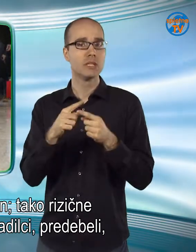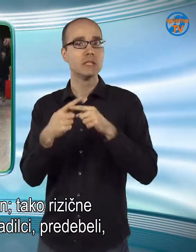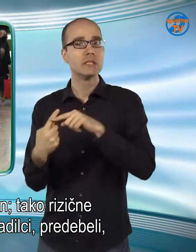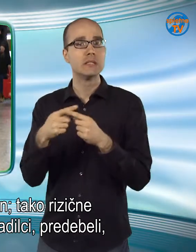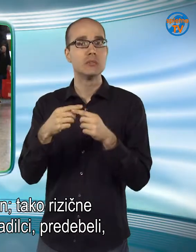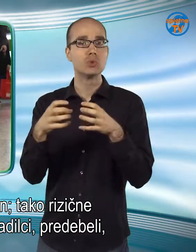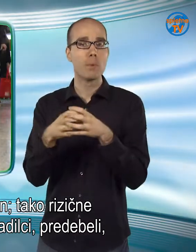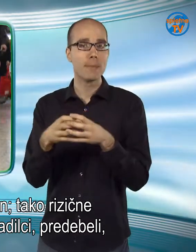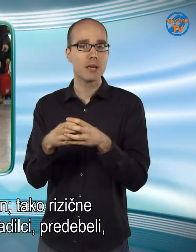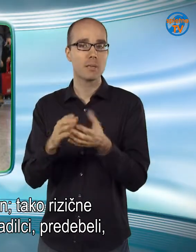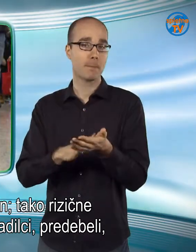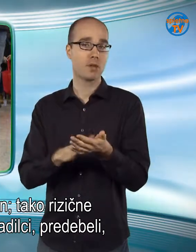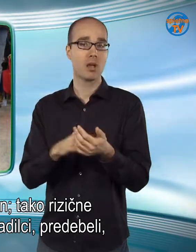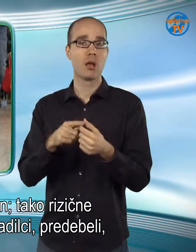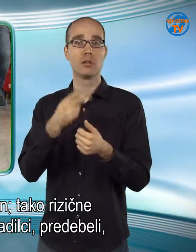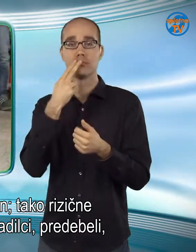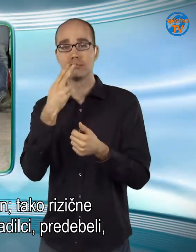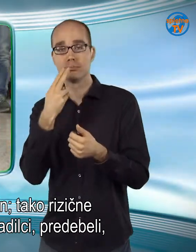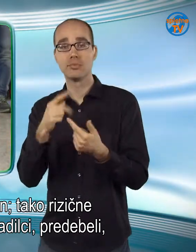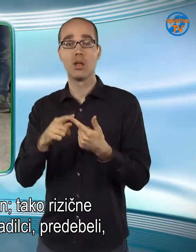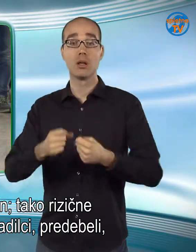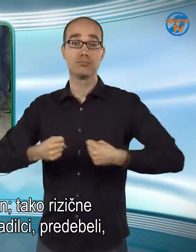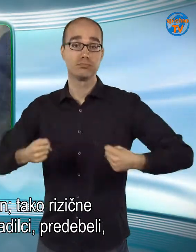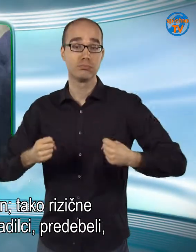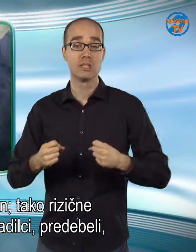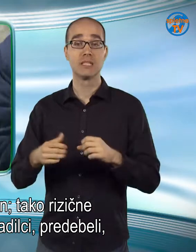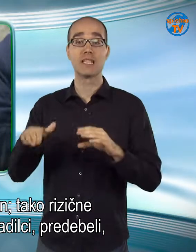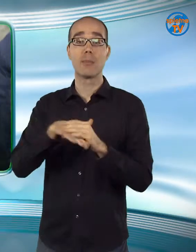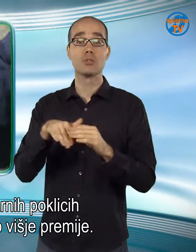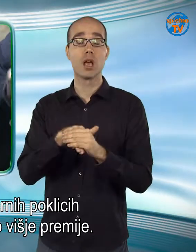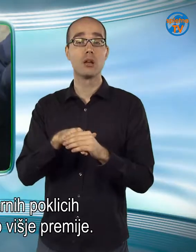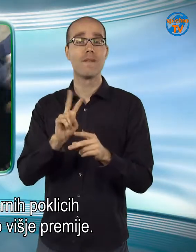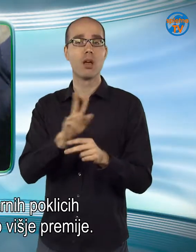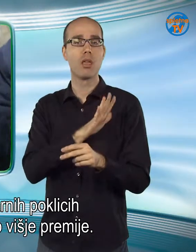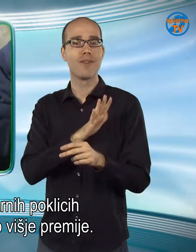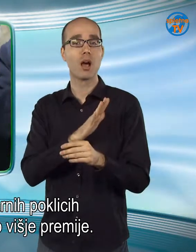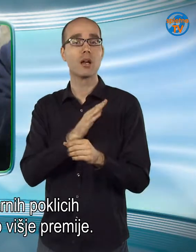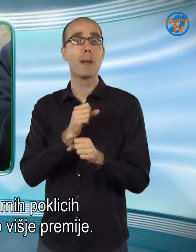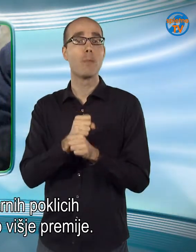predebeli, zaposleni v nevarnih poklicih ali športih, plačujejo više premije.